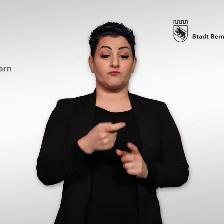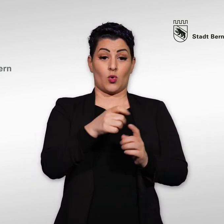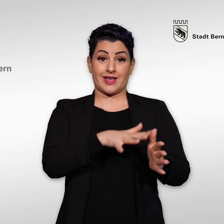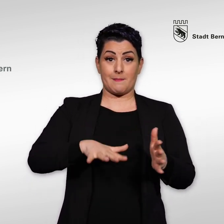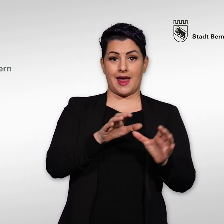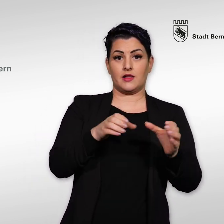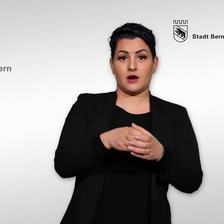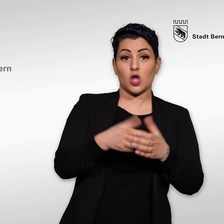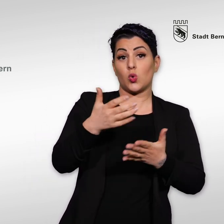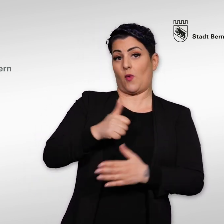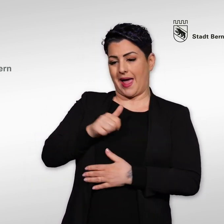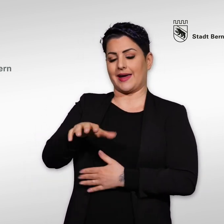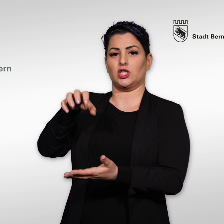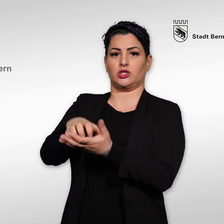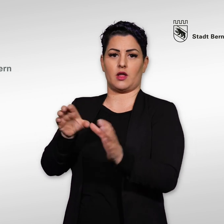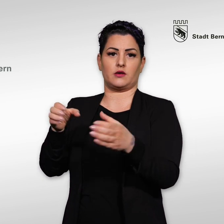einen eigenen Gegenvorschlag unterbreiten.